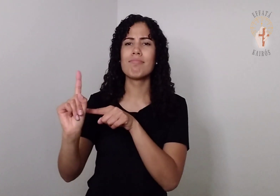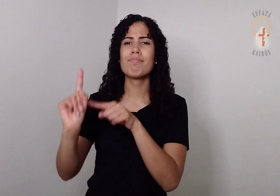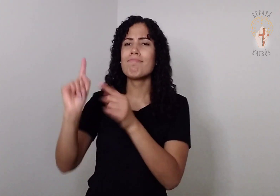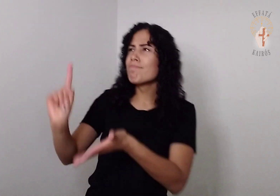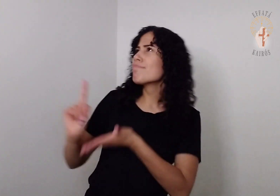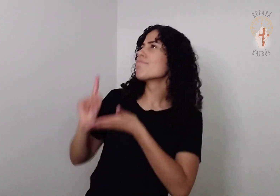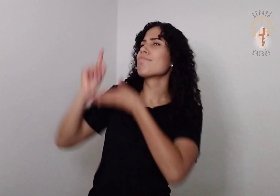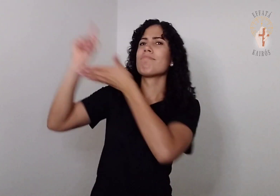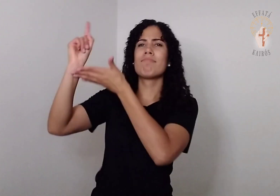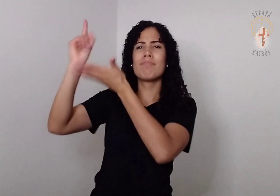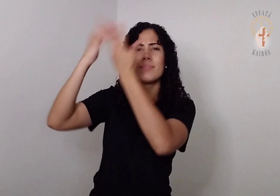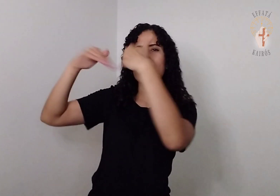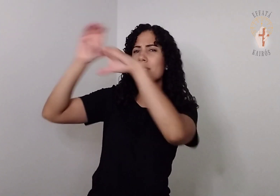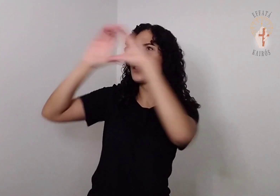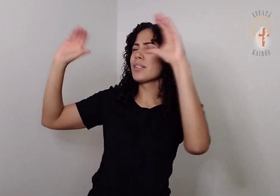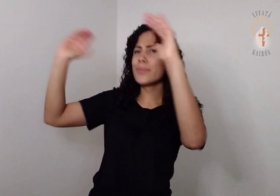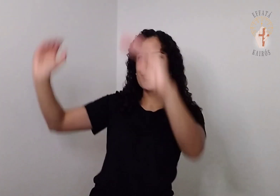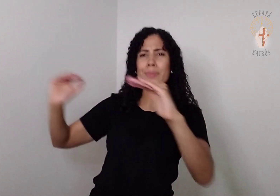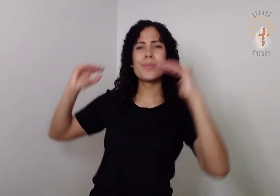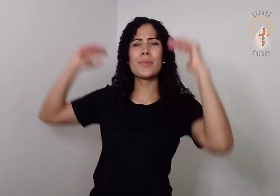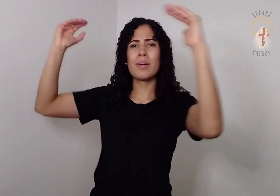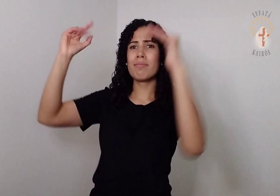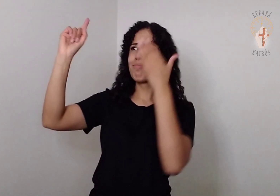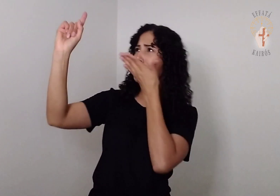elevado acima dos céus.